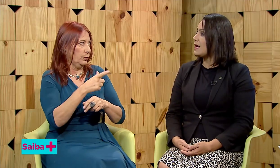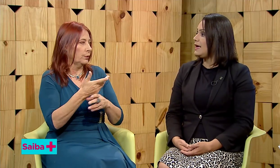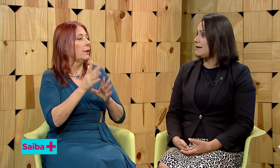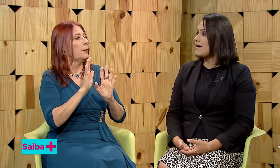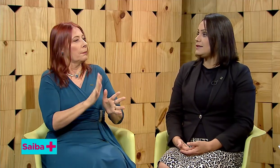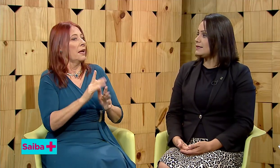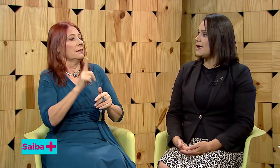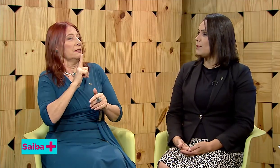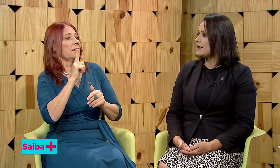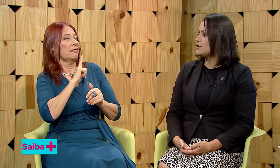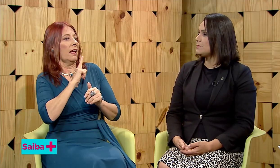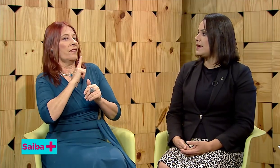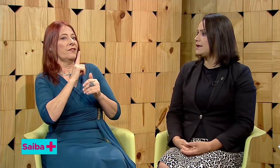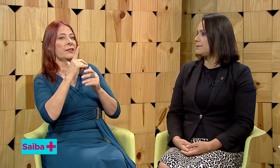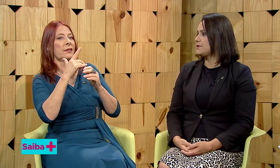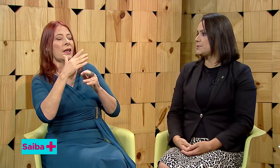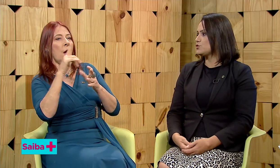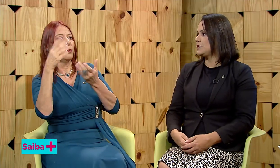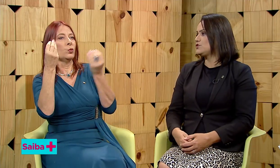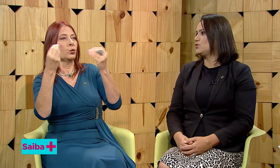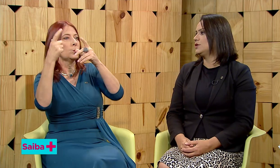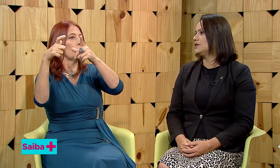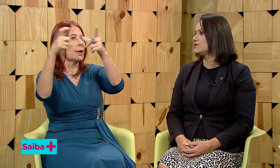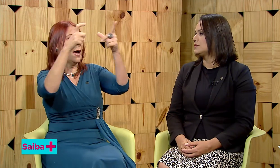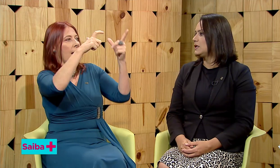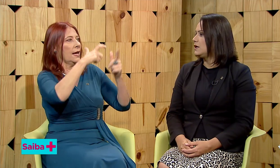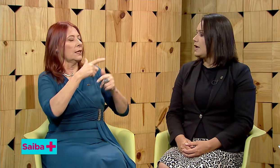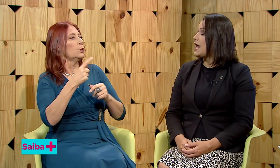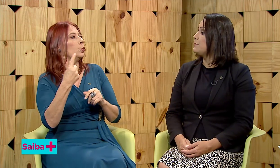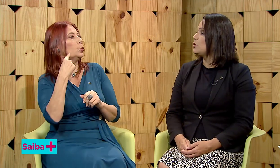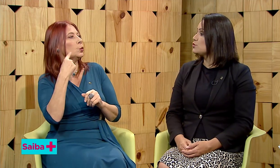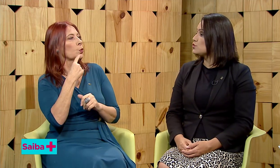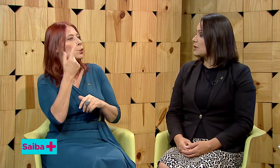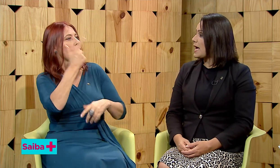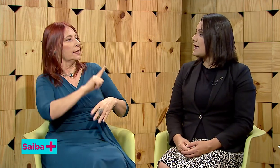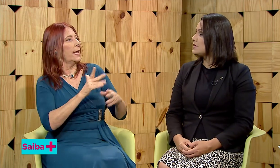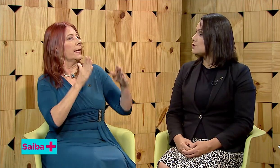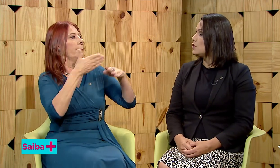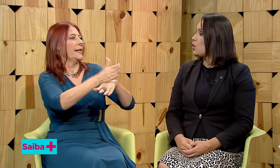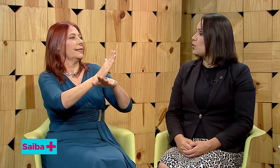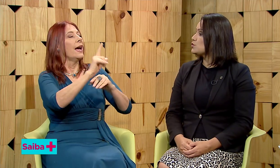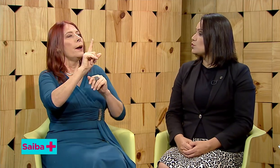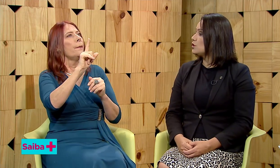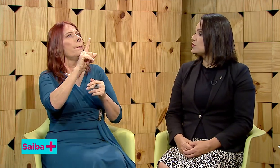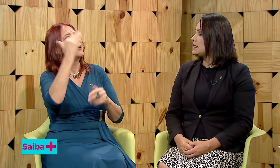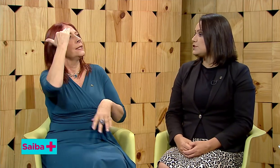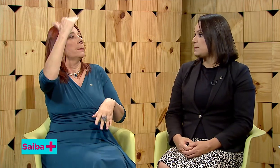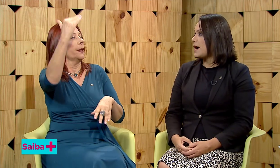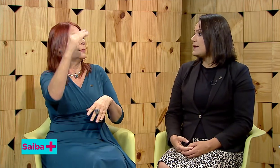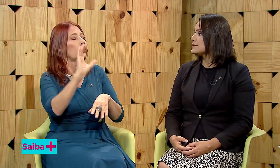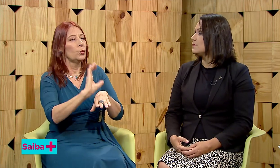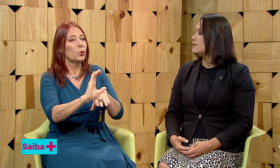ele ainda é uma grande barreira para as pessoas surdas. Em muitos lugares, os surdos, eles passam